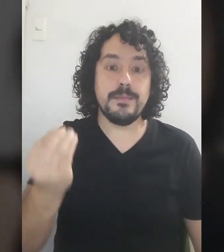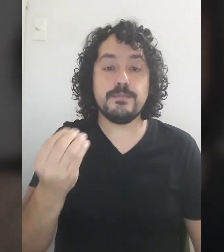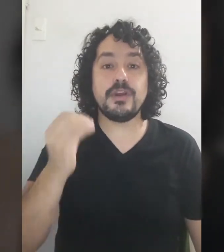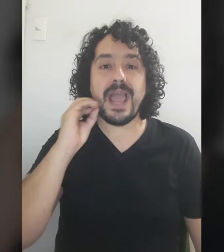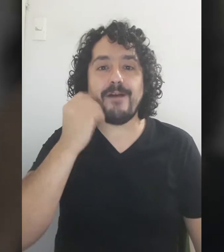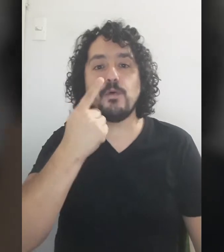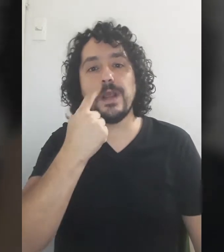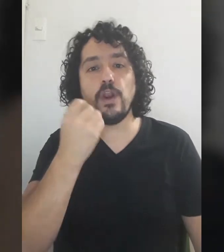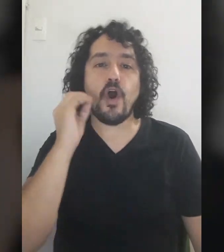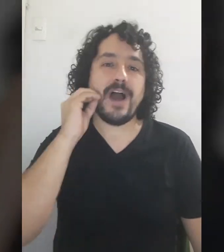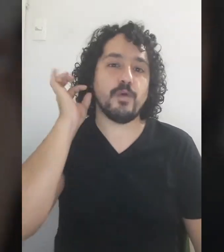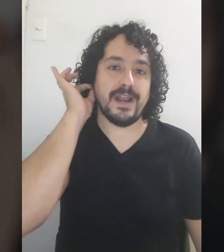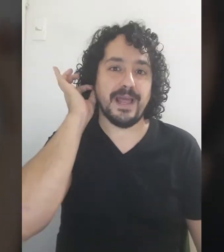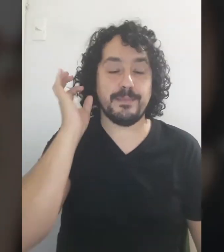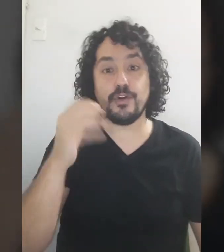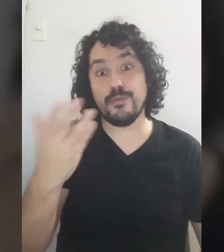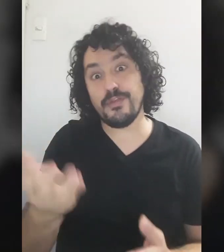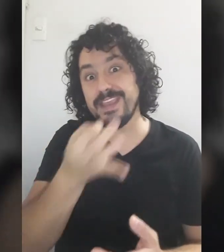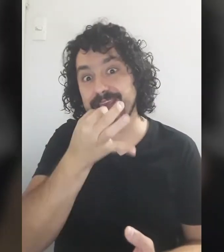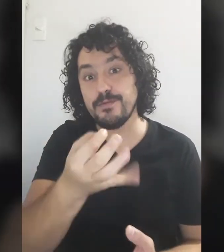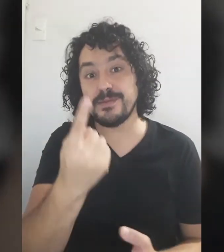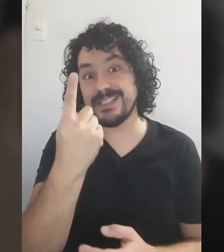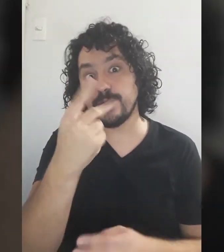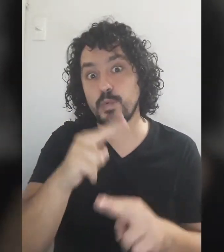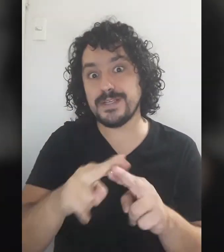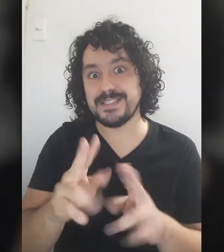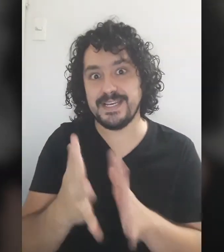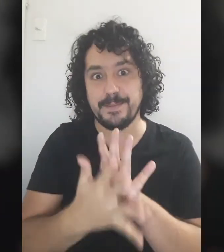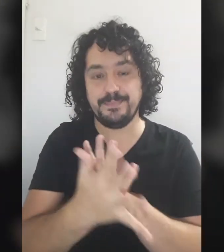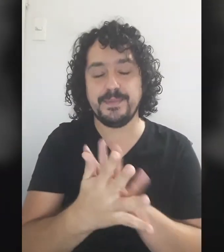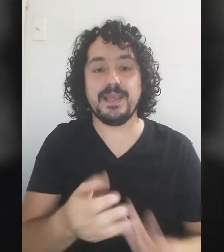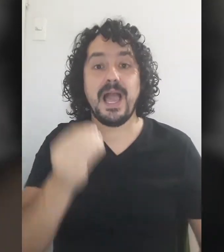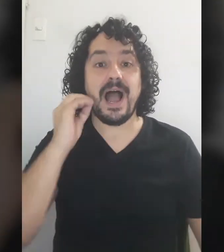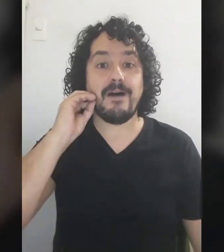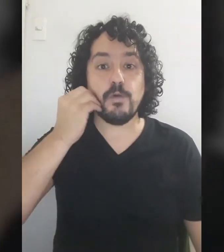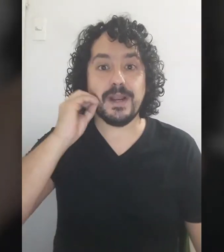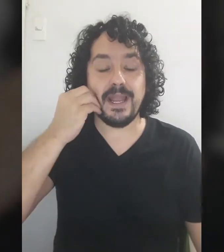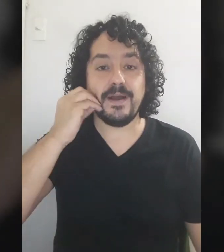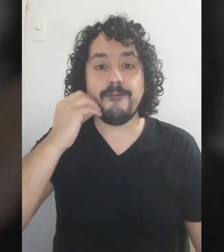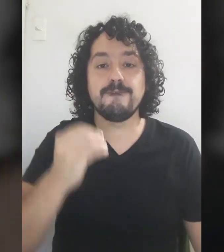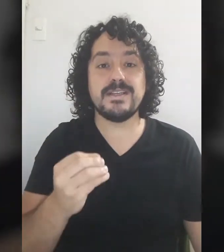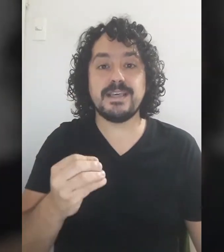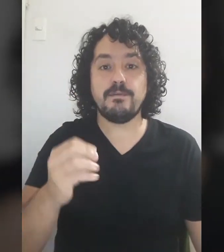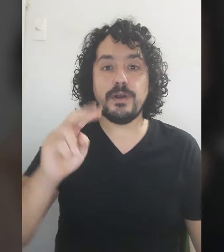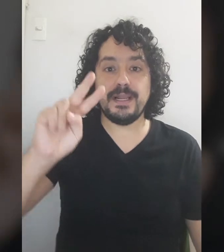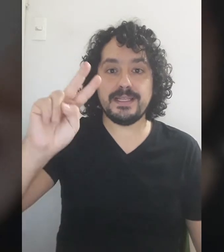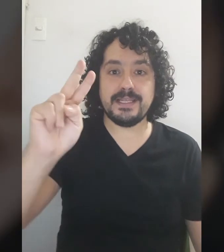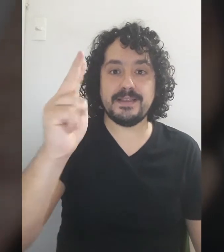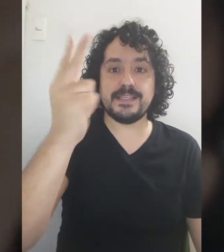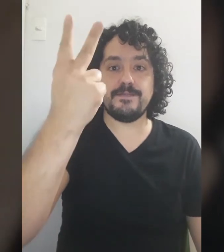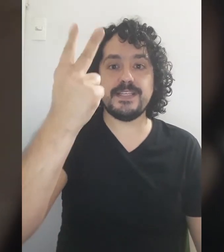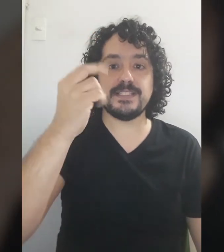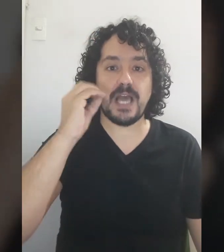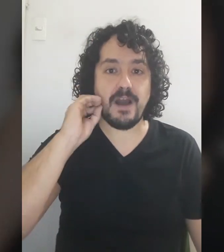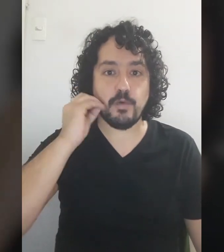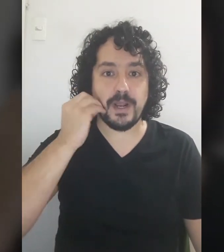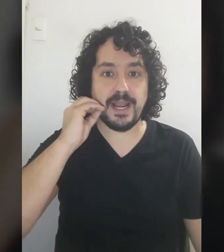mismo que abuelo Abuela Pero como dijimos Vamos a hacer una seña Abuela Bisabuela Tienen que decir Bisabuela